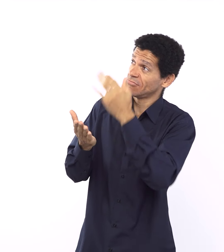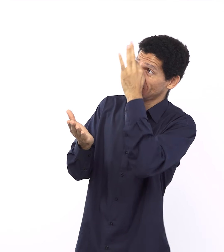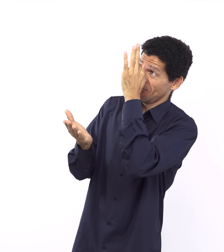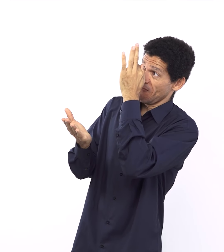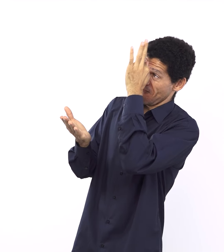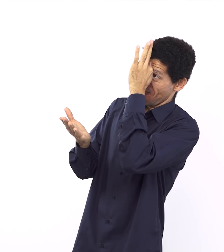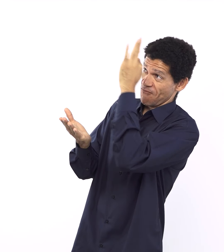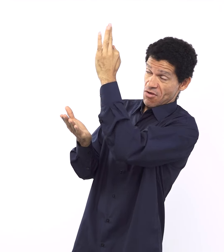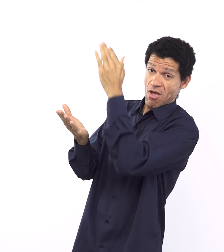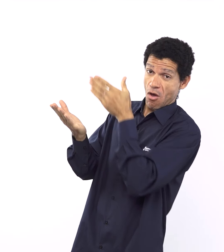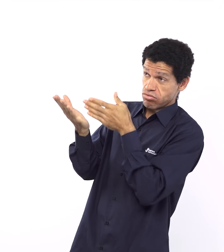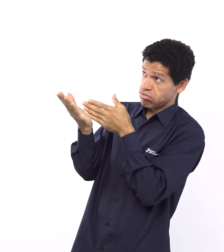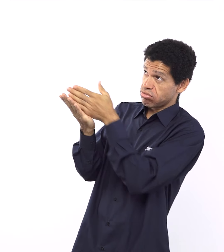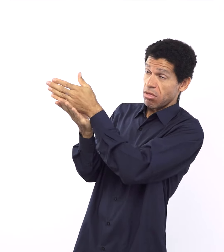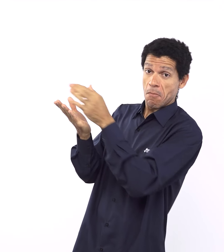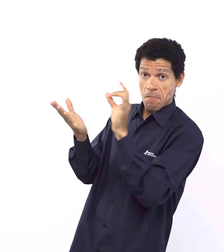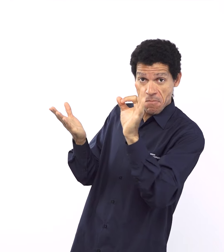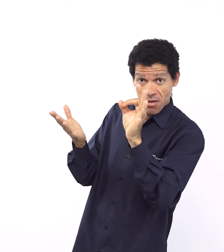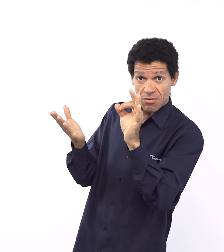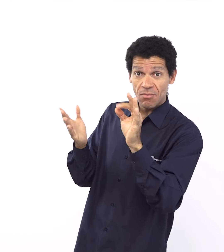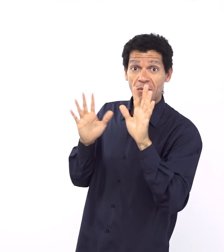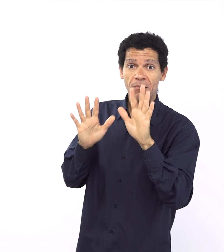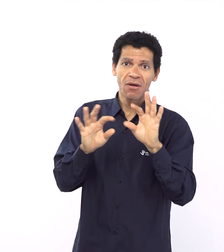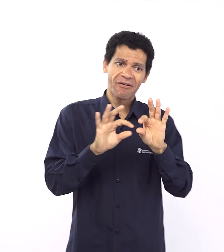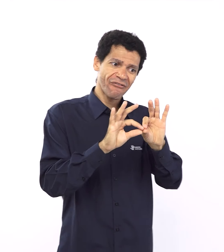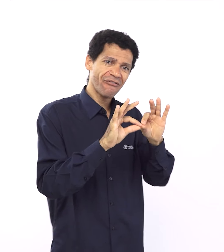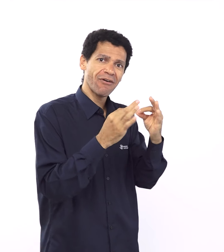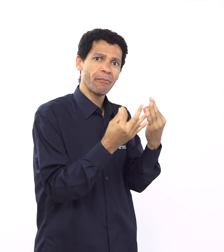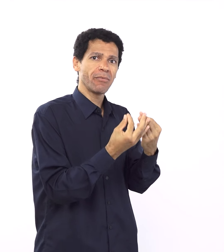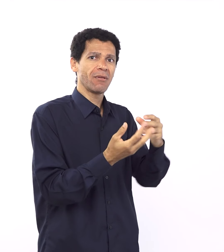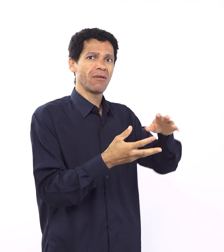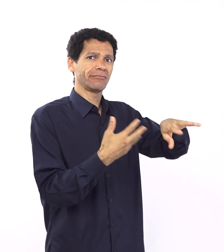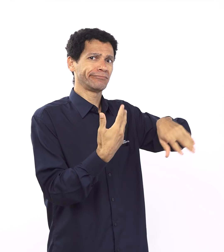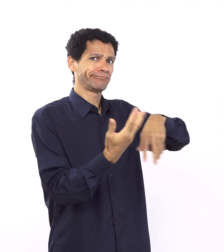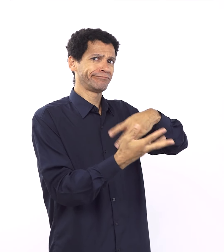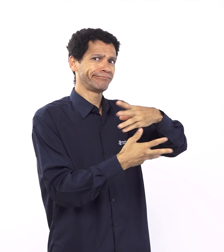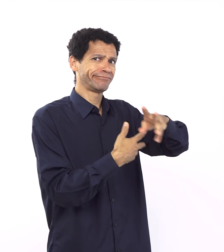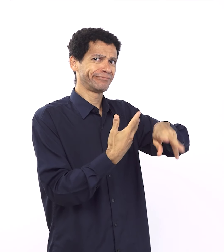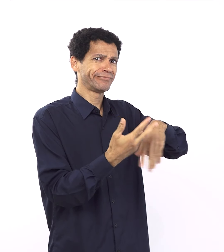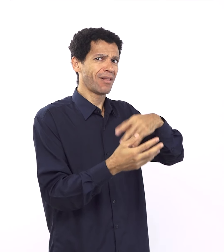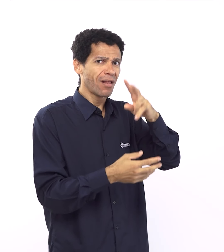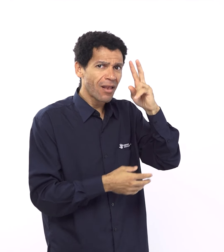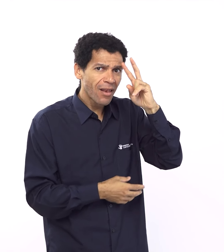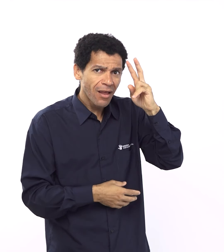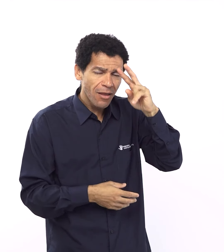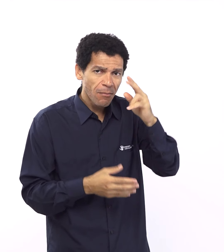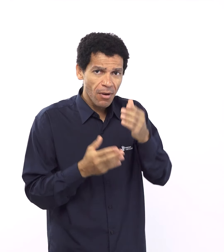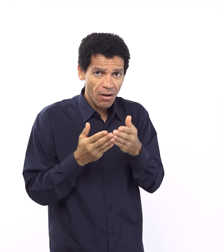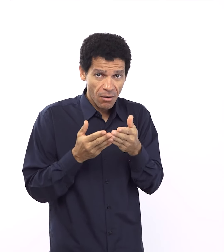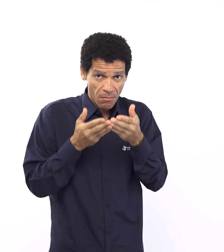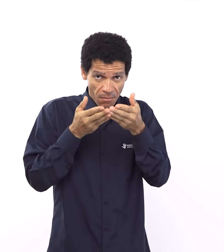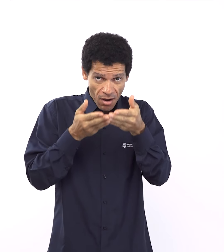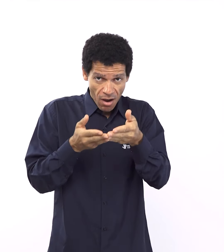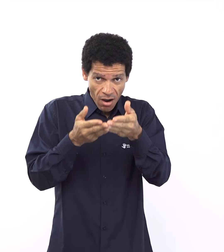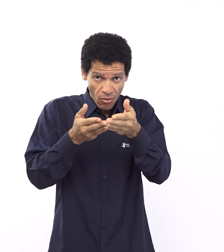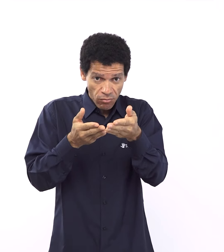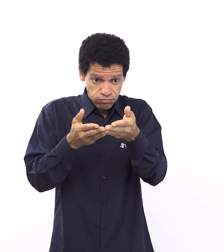lembrando aqui de um conto do Machado de Assis chamado Na Arca, que para mim é uma linda ilustração